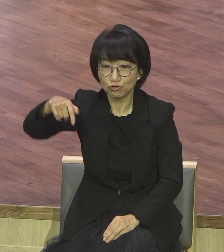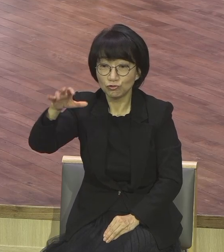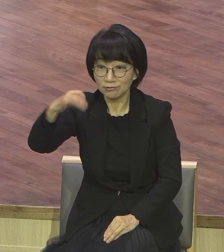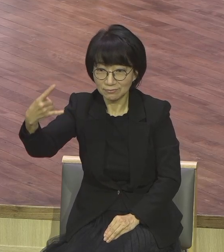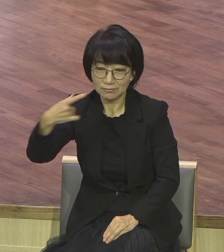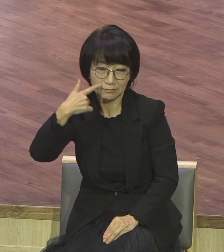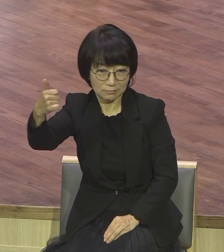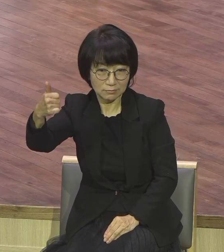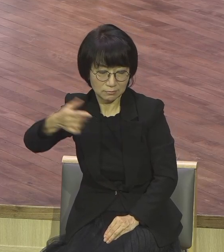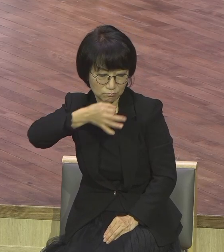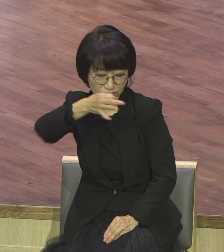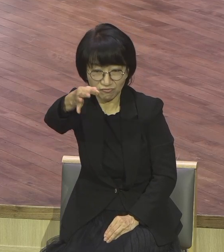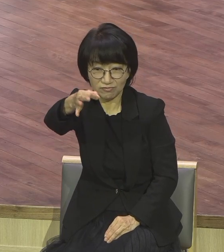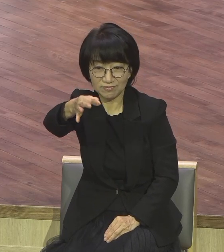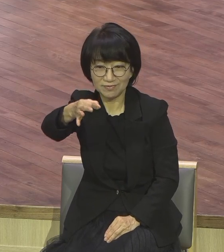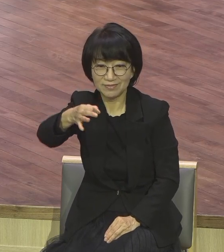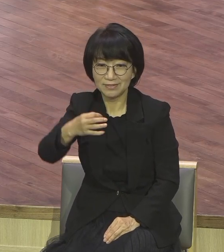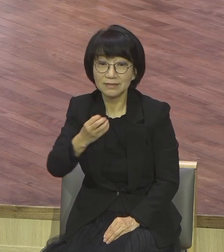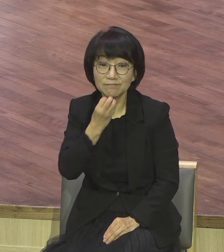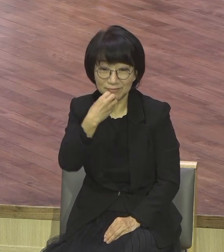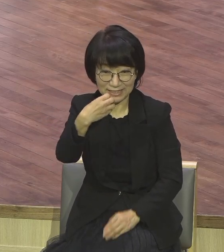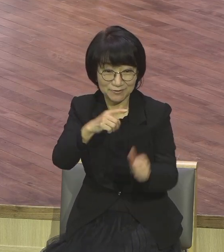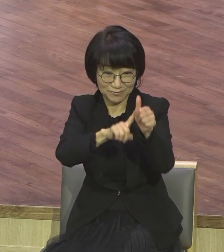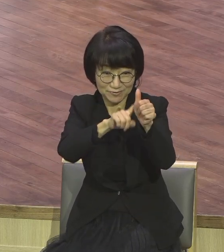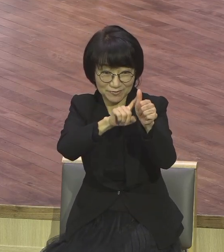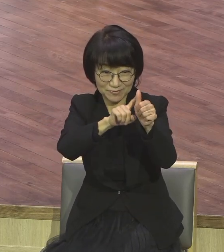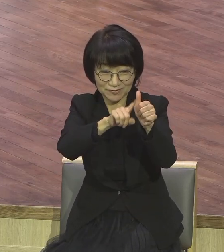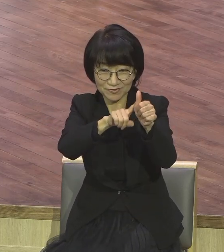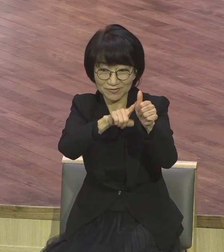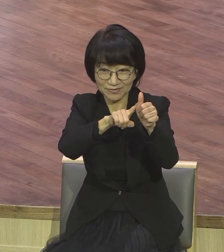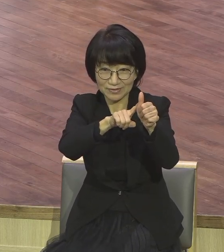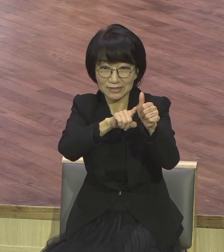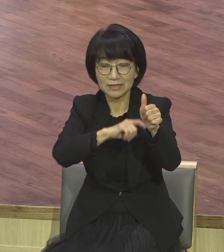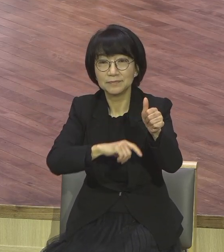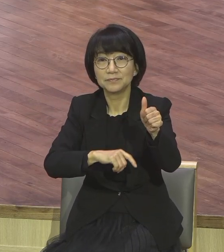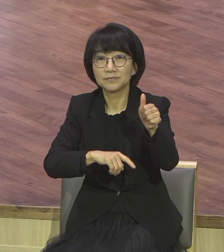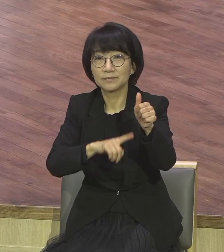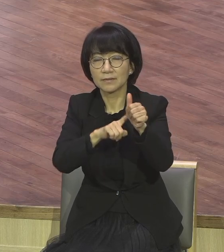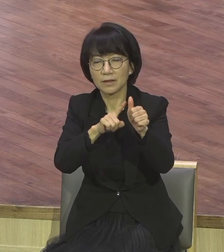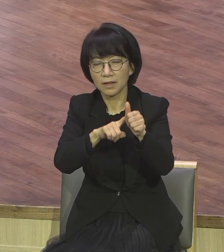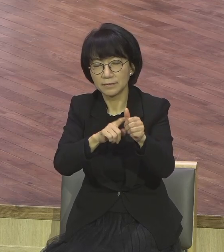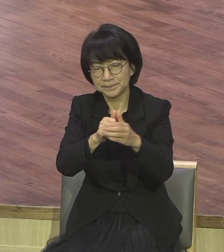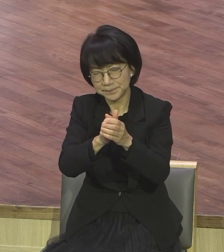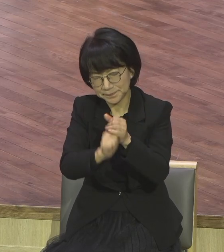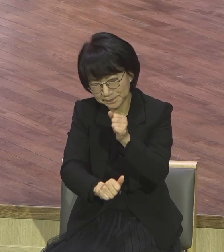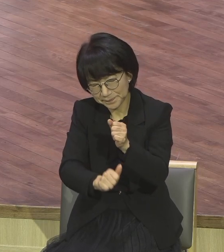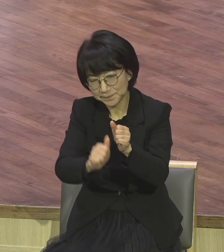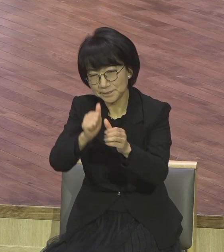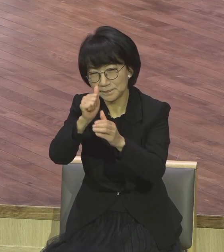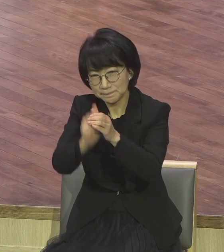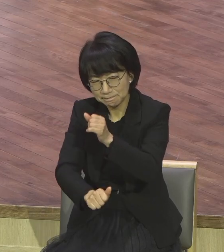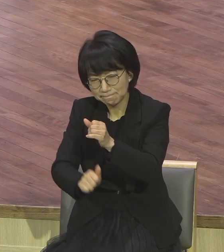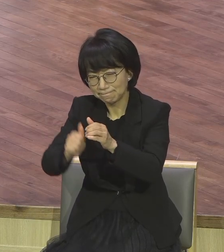링컨은요. 수많은 실패를 했습니다. 수많은 실패했습니다.